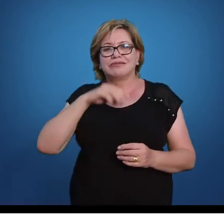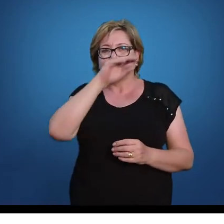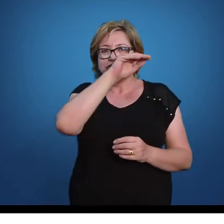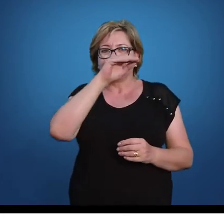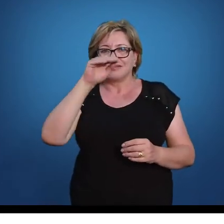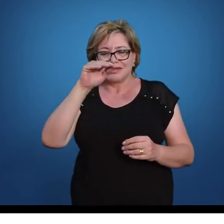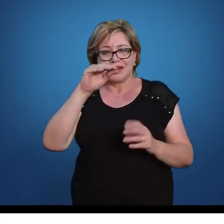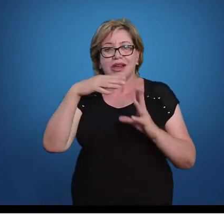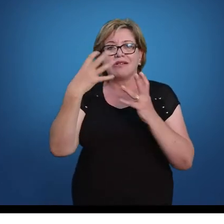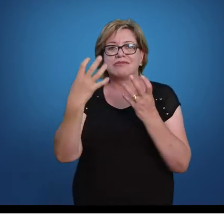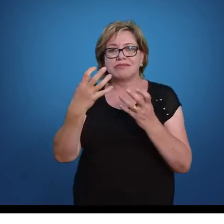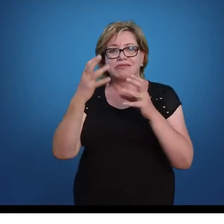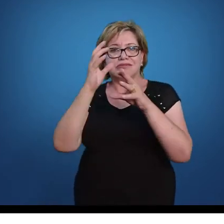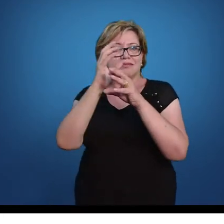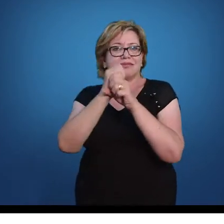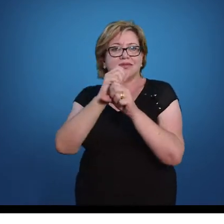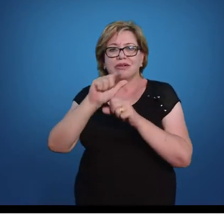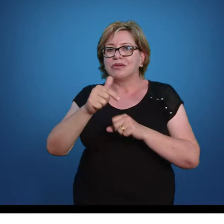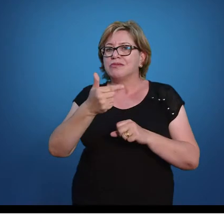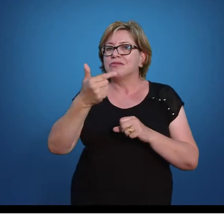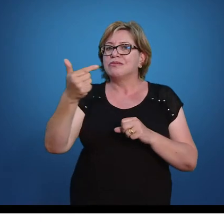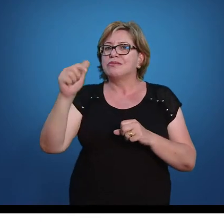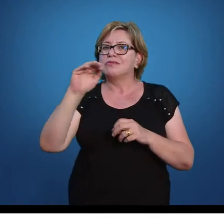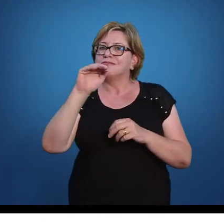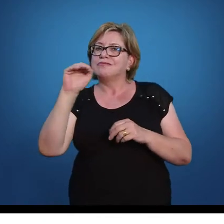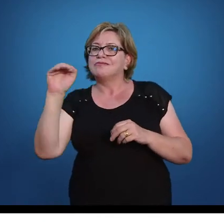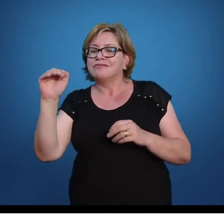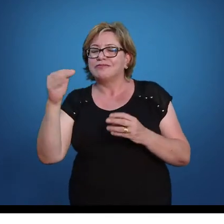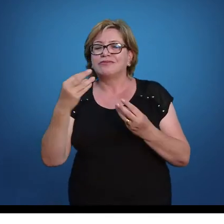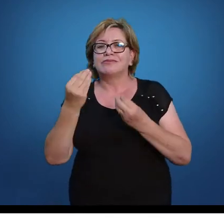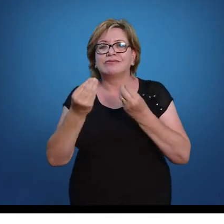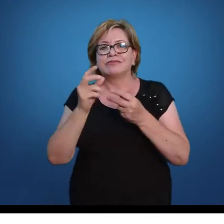adicionar ela com outra fração.